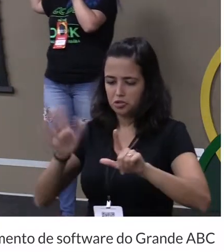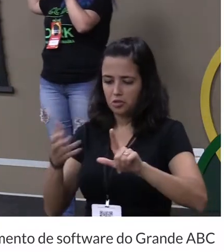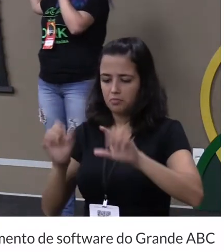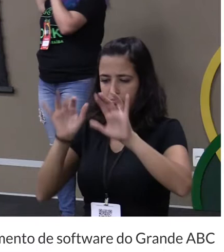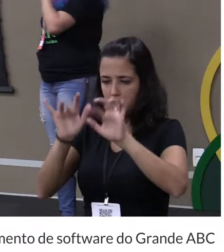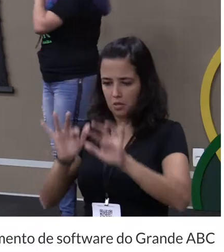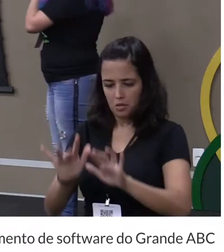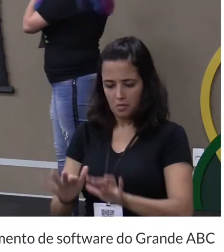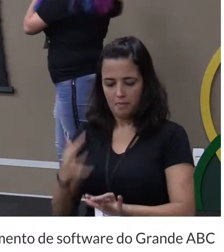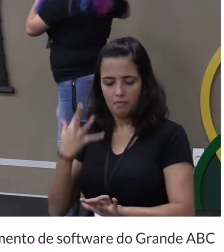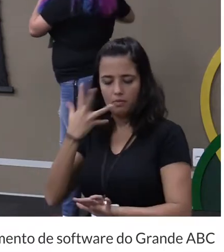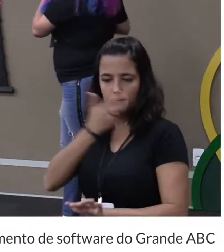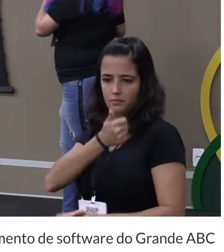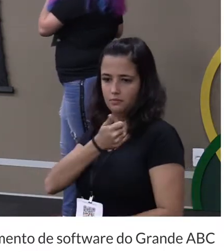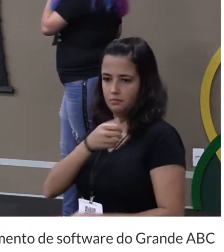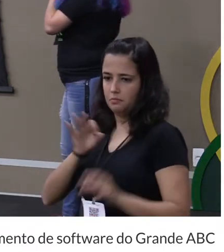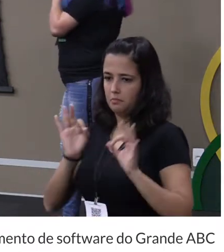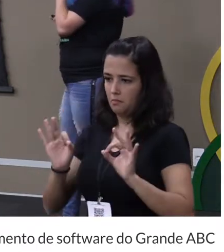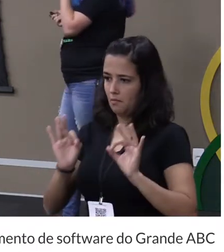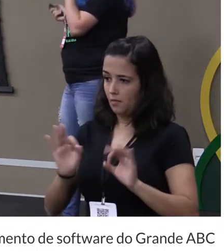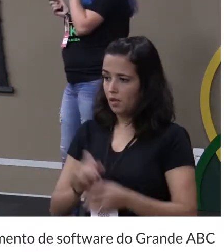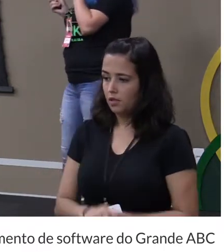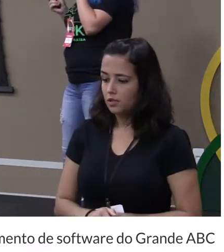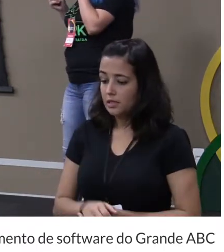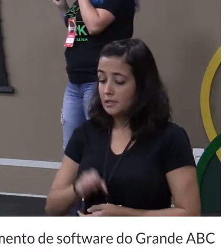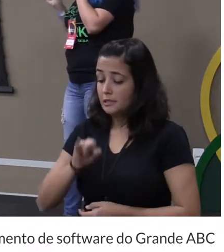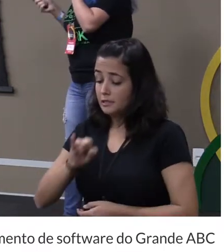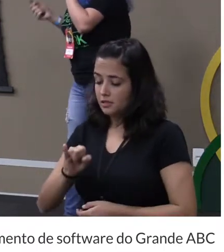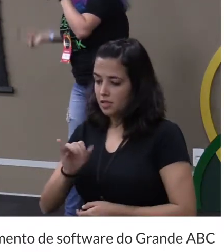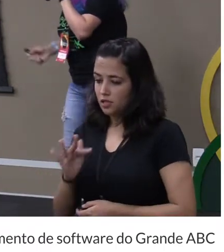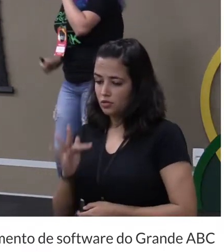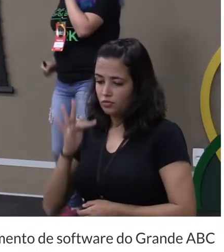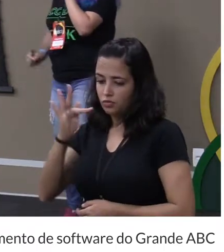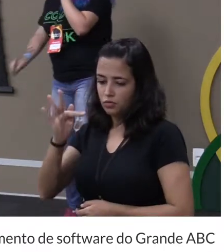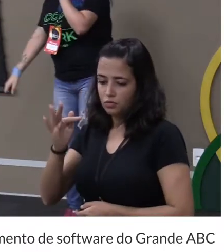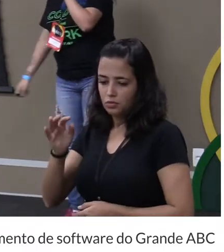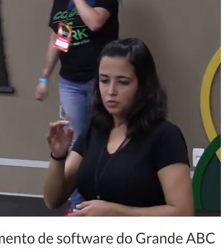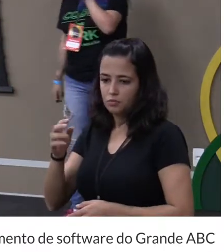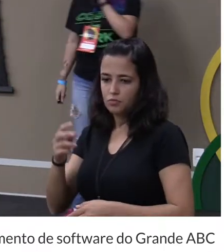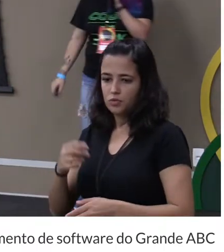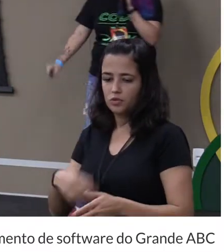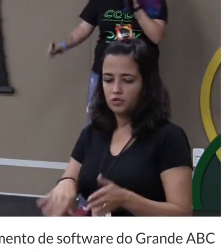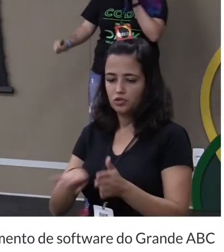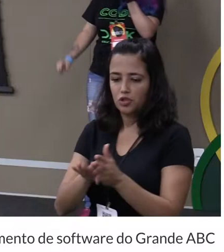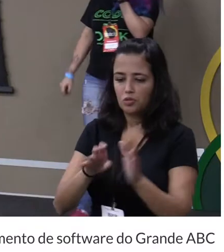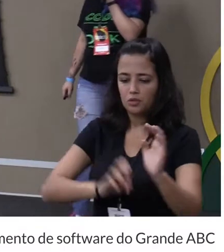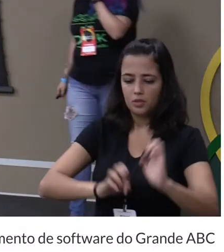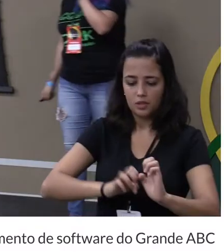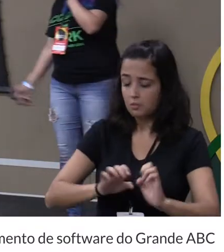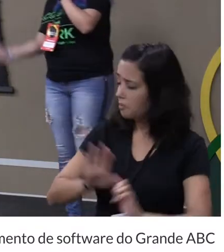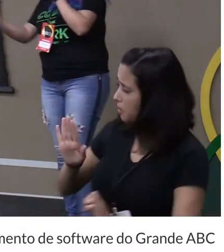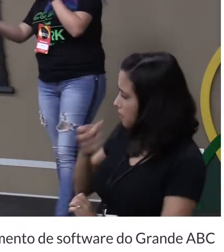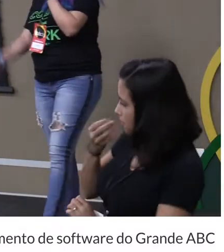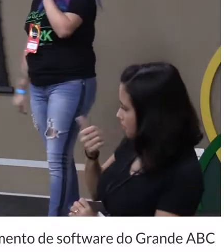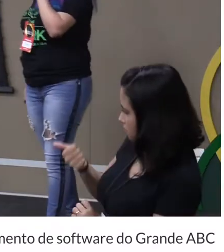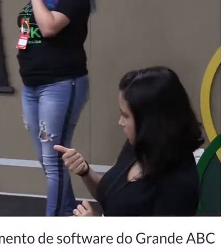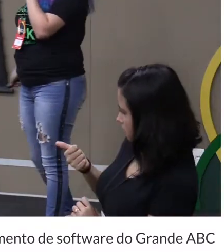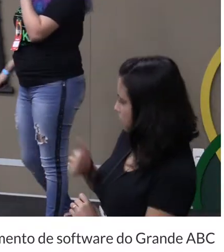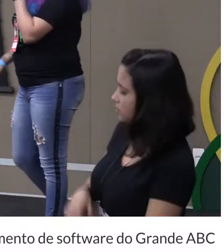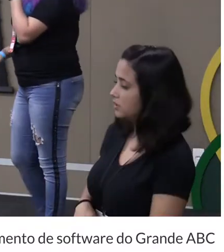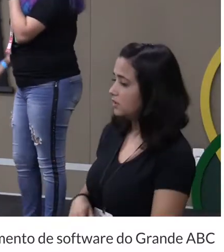ganharam até um prêmio de lindeza se vocês um dia você chegou na empresa seu chefe falou assim e aí amigão beleza